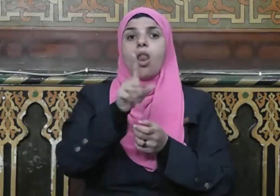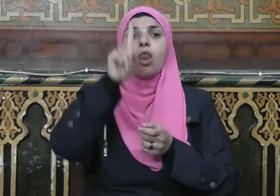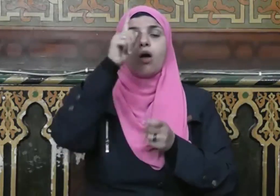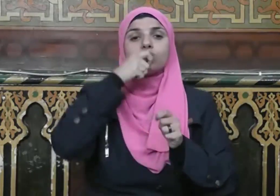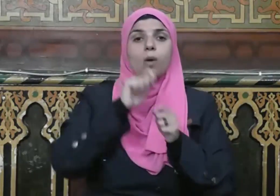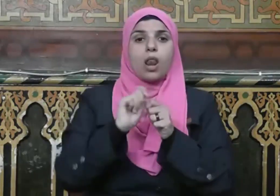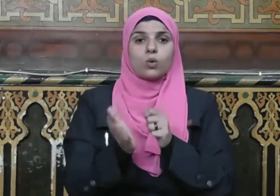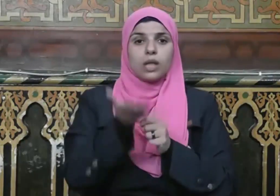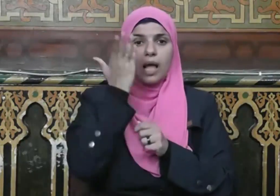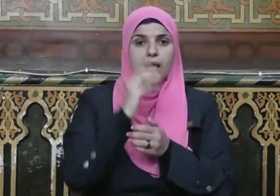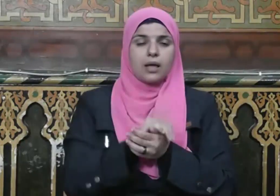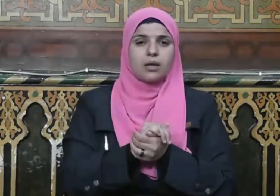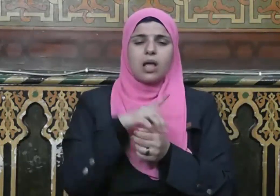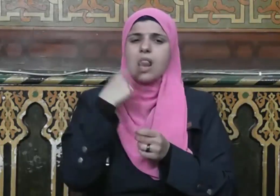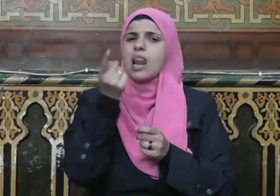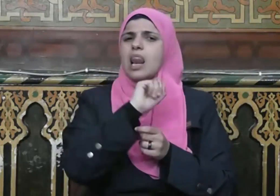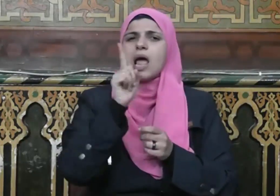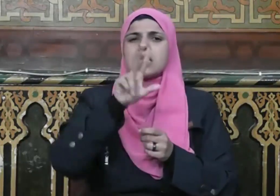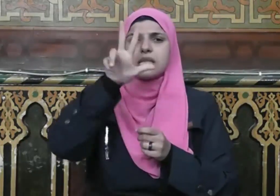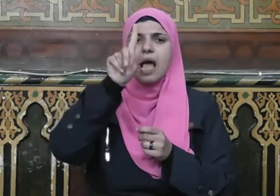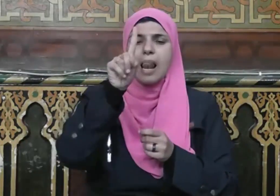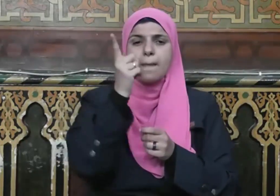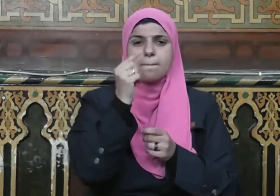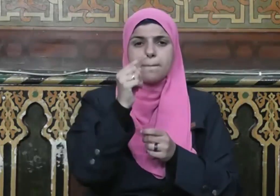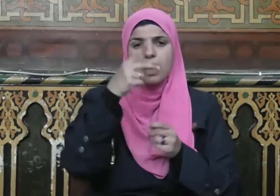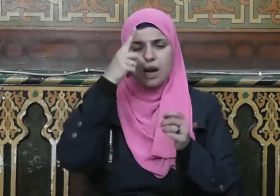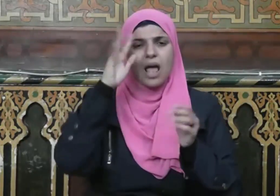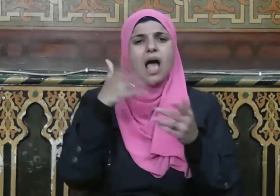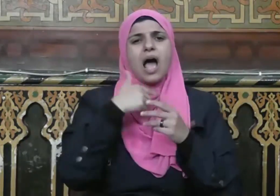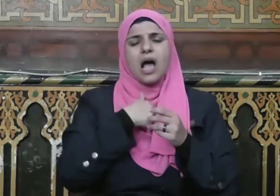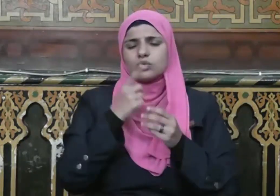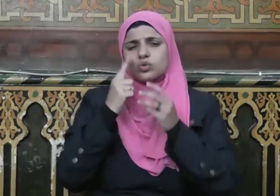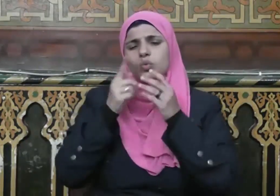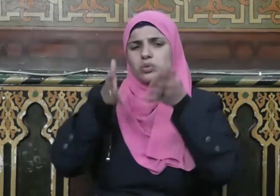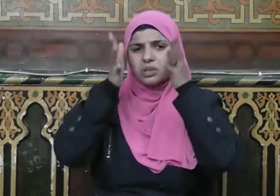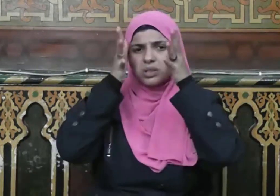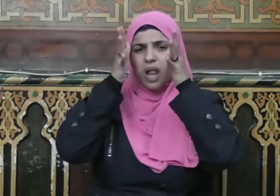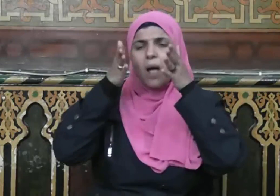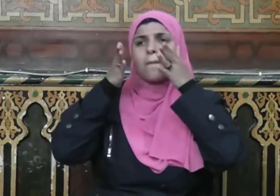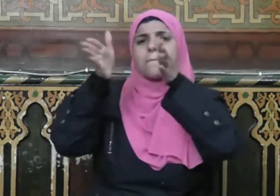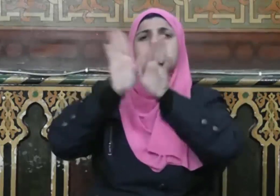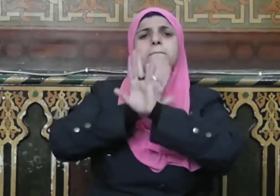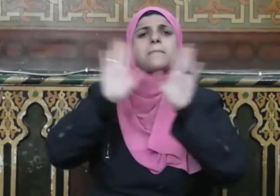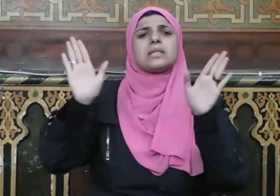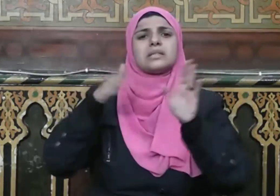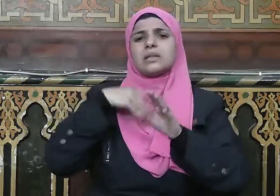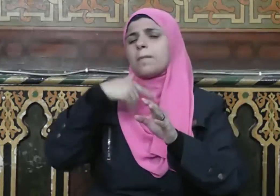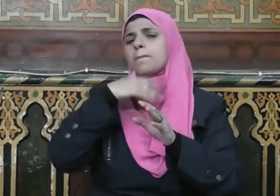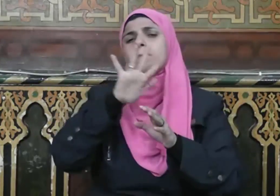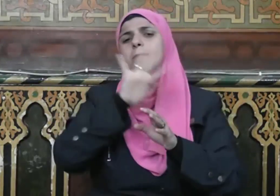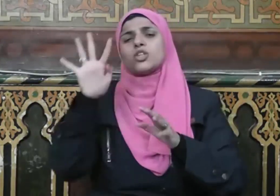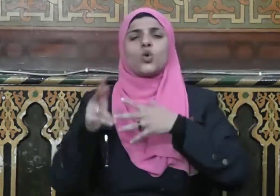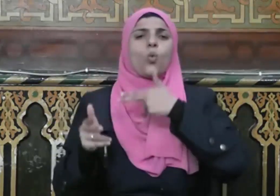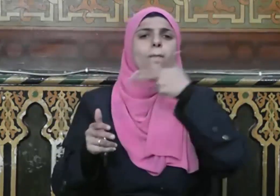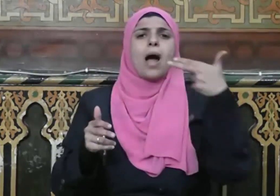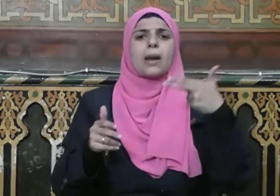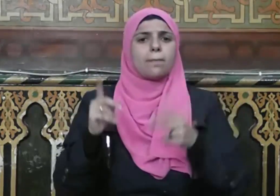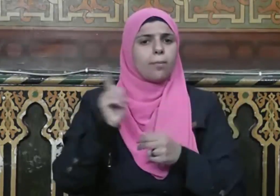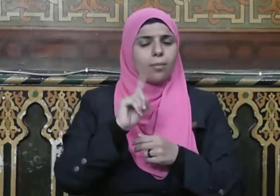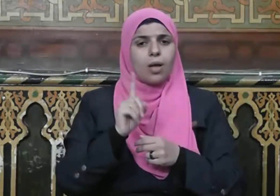ليس البر أن تول وجوهكم قبل المشرق والمغرب ولكن